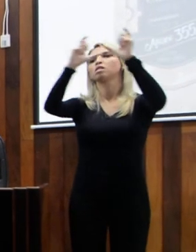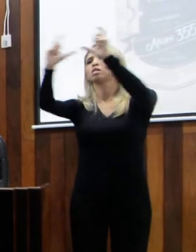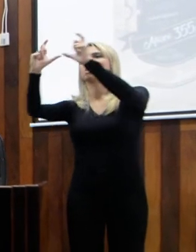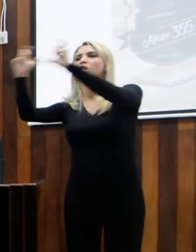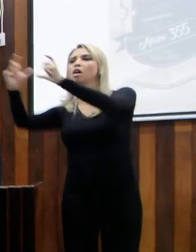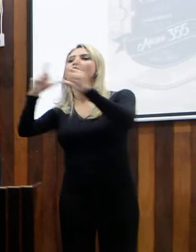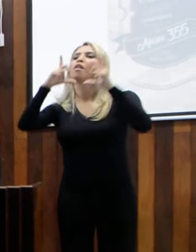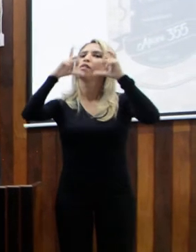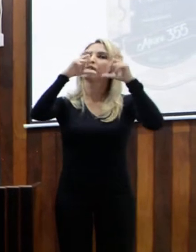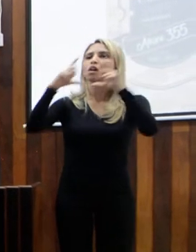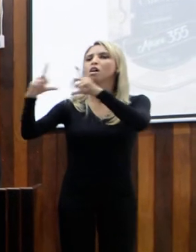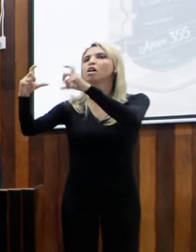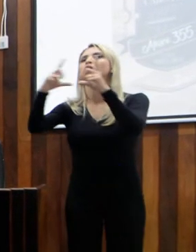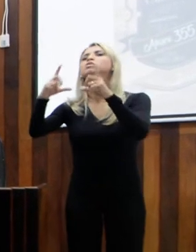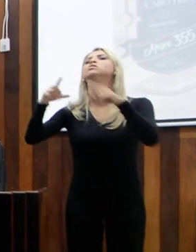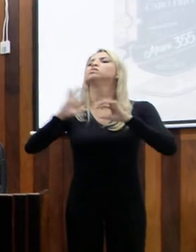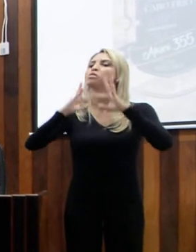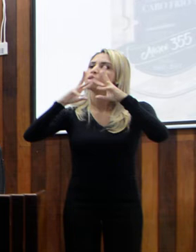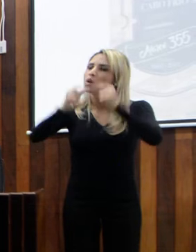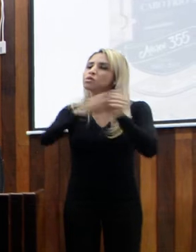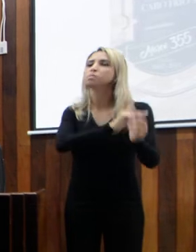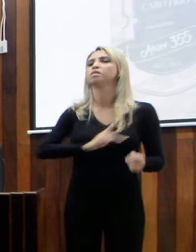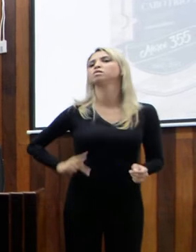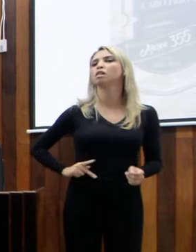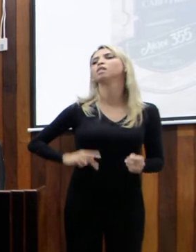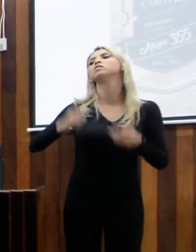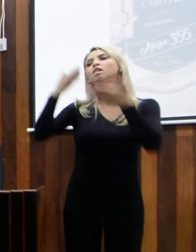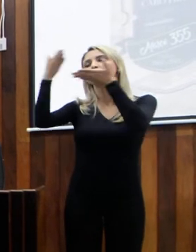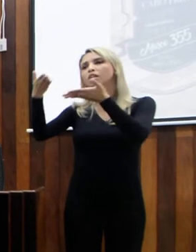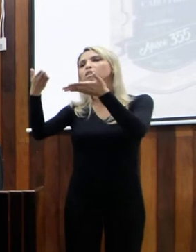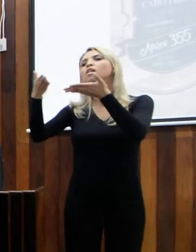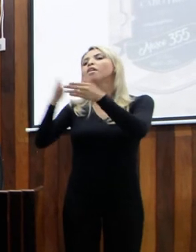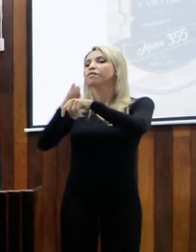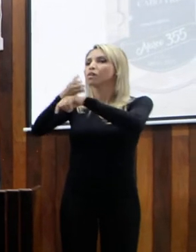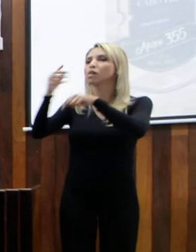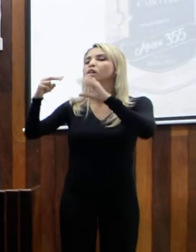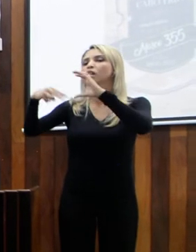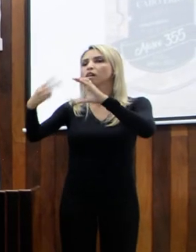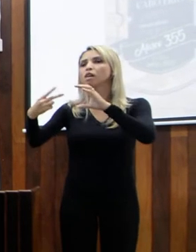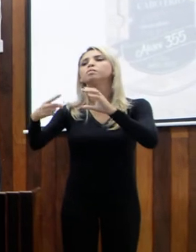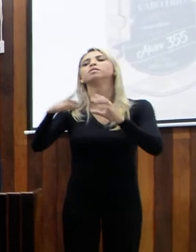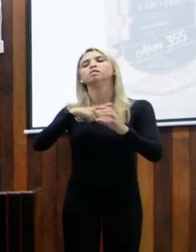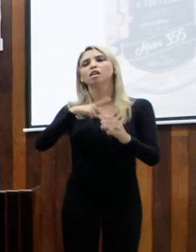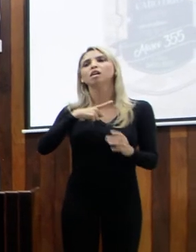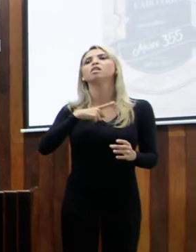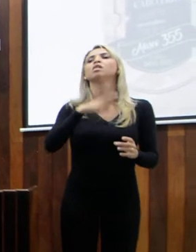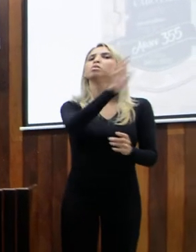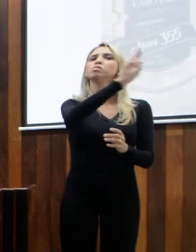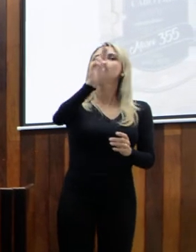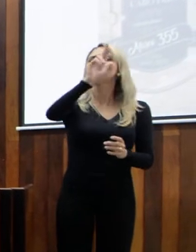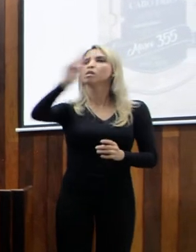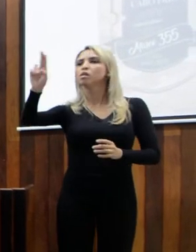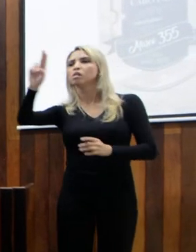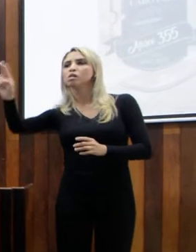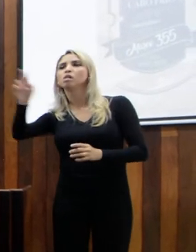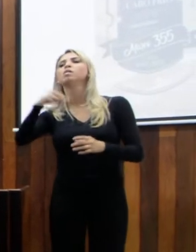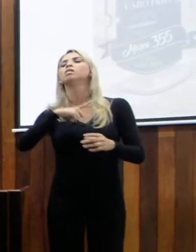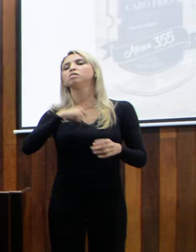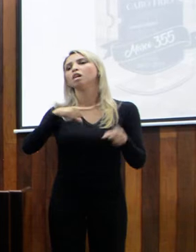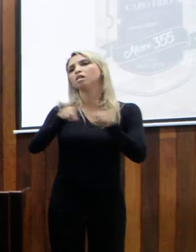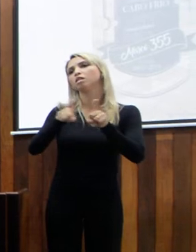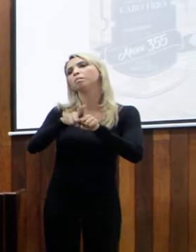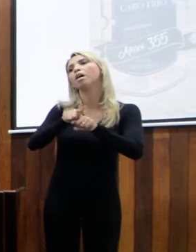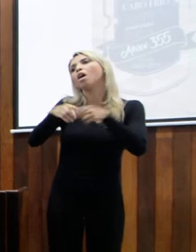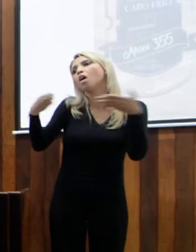conta a sua história, mas no site agora, quando você clicar em cada presidente, vai contar a biografia de cada um que passou. Mas aquele